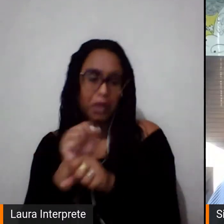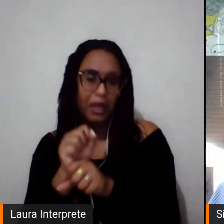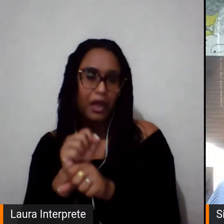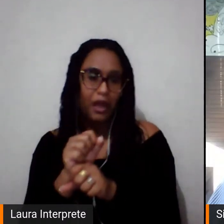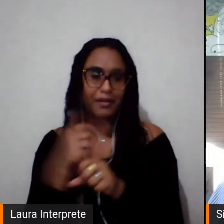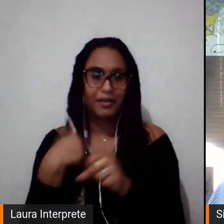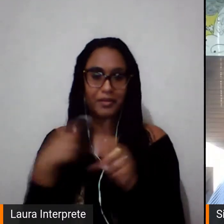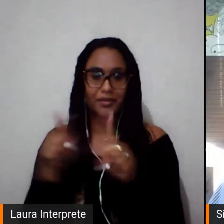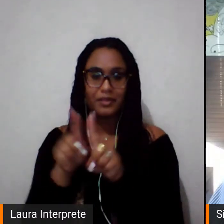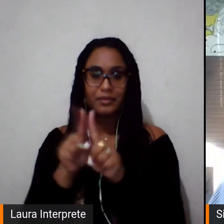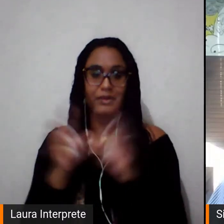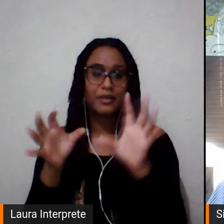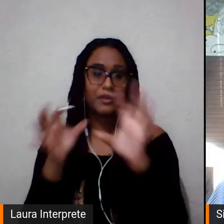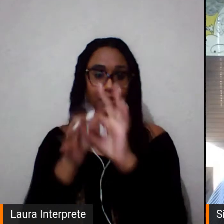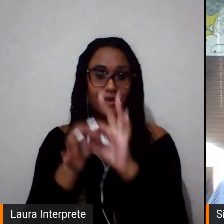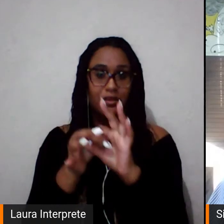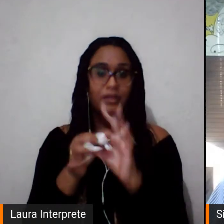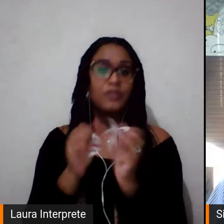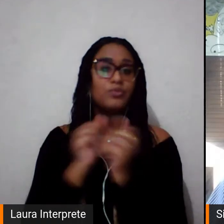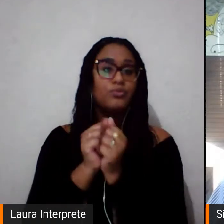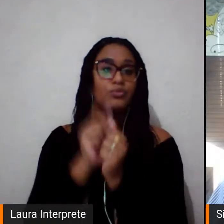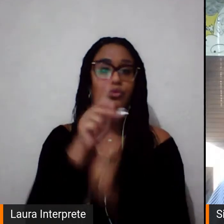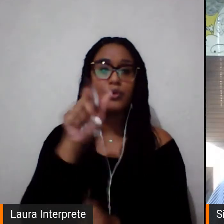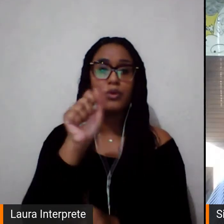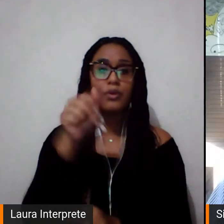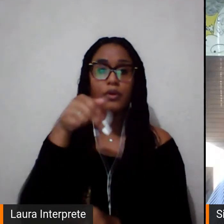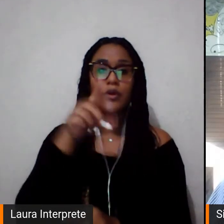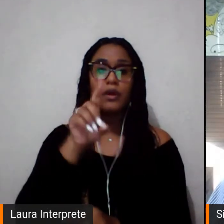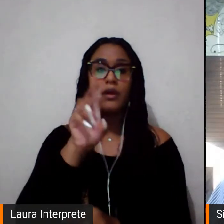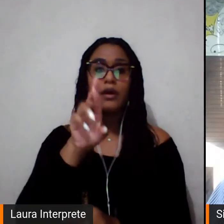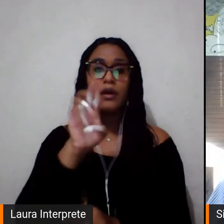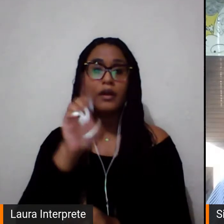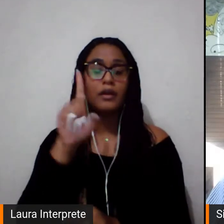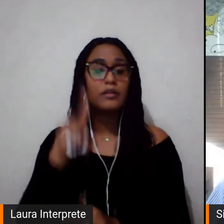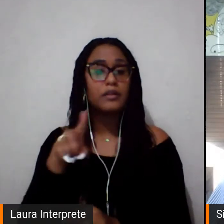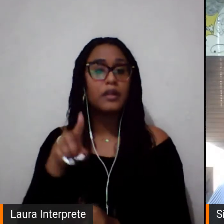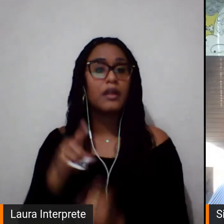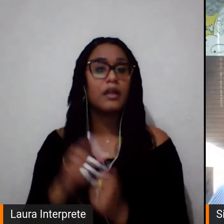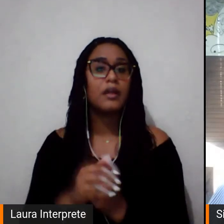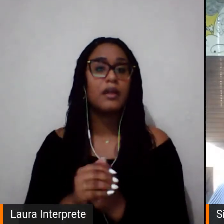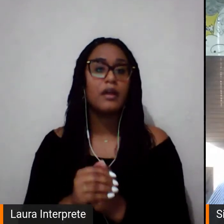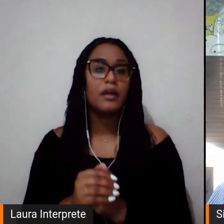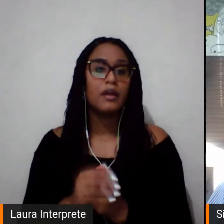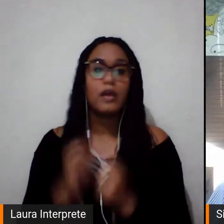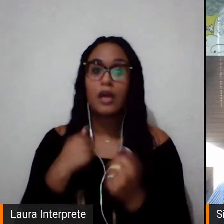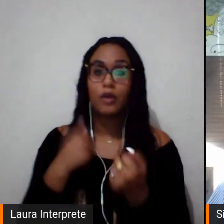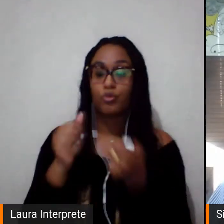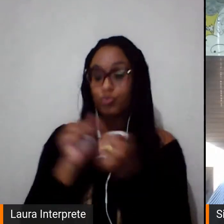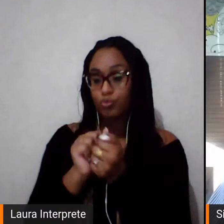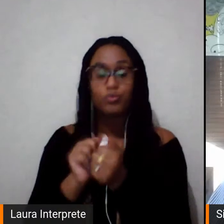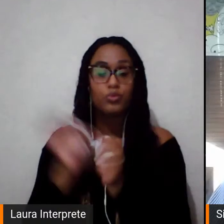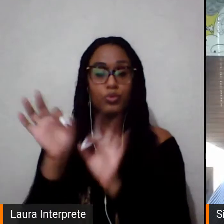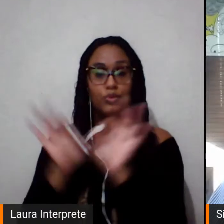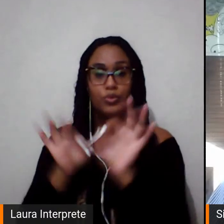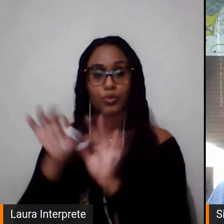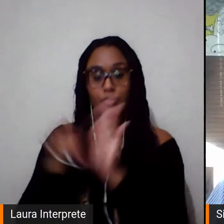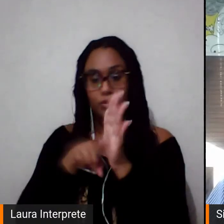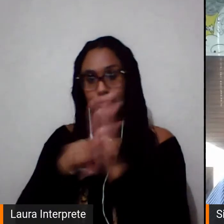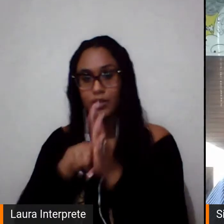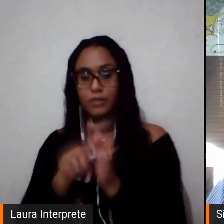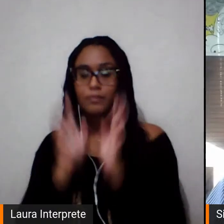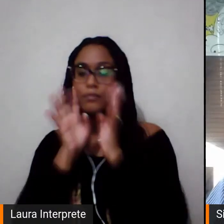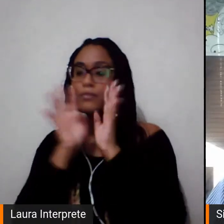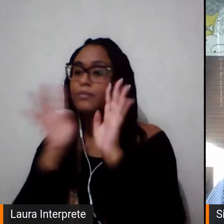extensão coordenado pelo professor André, do Santo Silva, e a gente continua, digamos assim, a olhar esse campo.